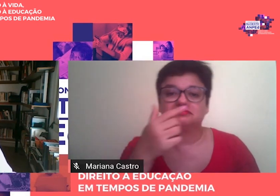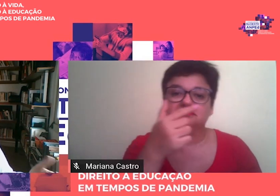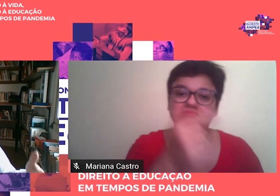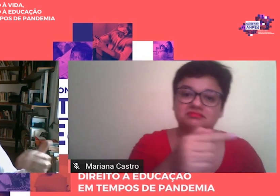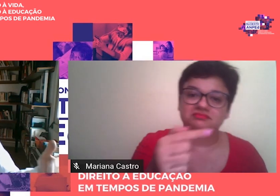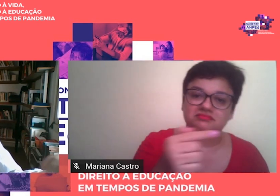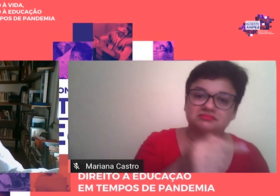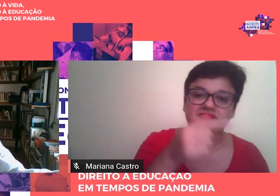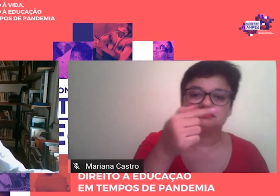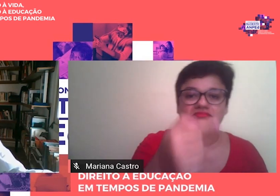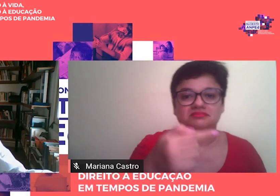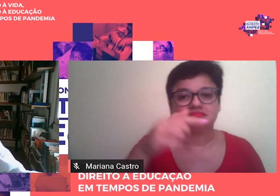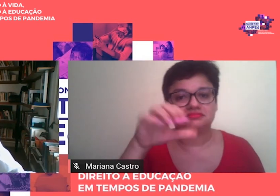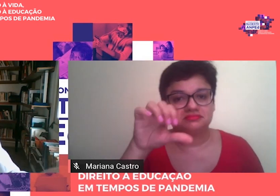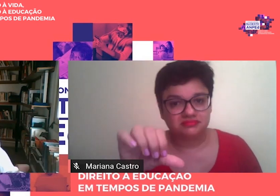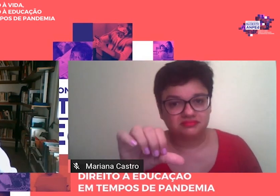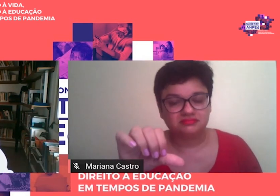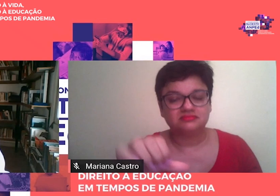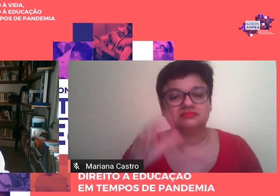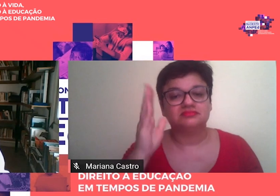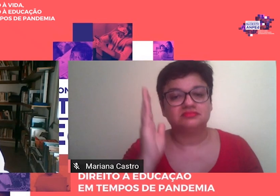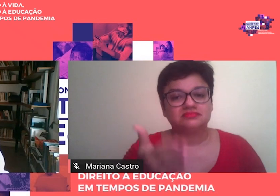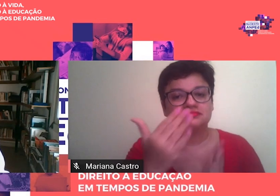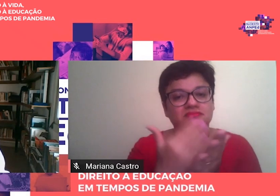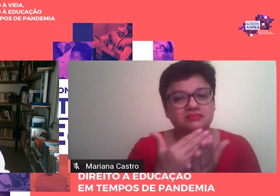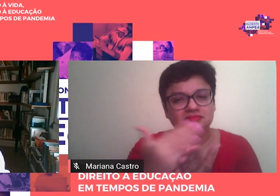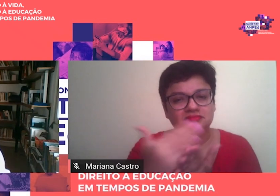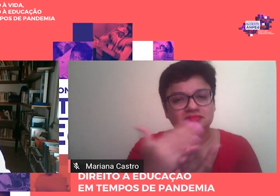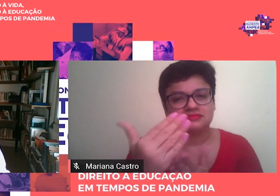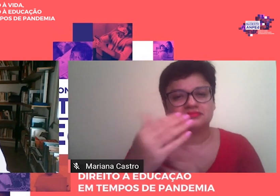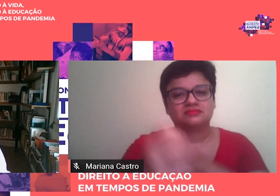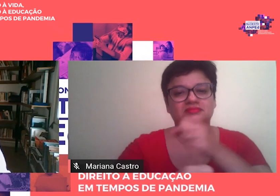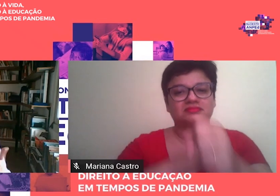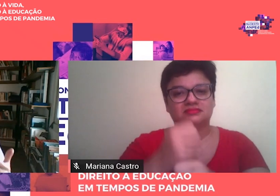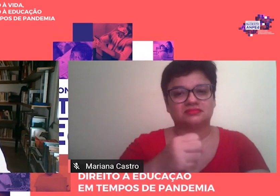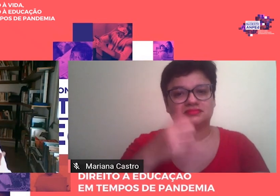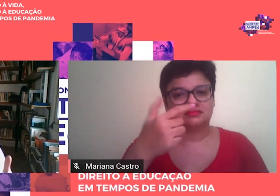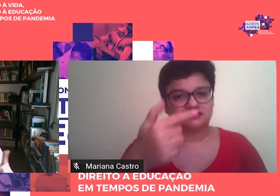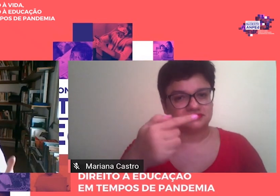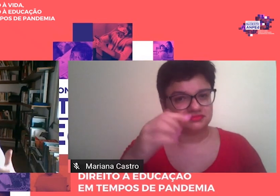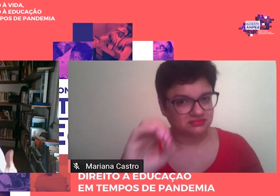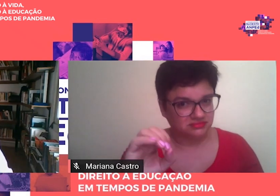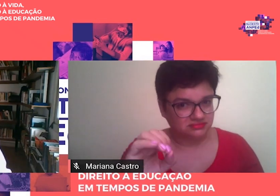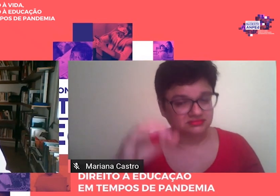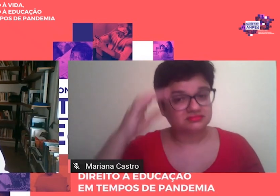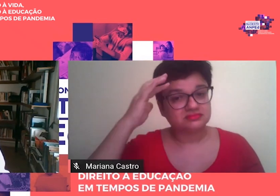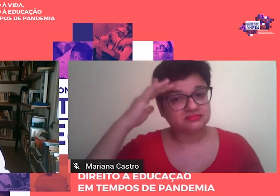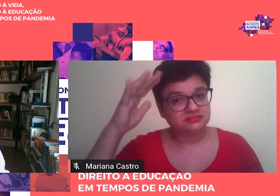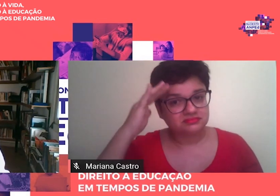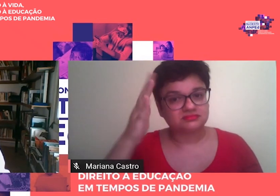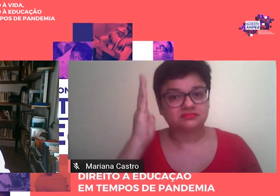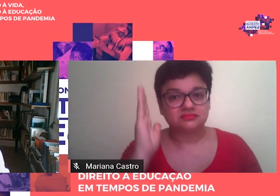69, portanto, já no início da década de 70, né, e essas teorias já